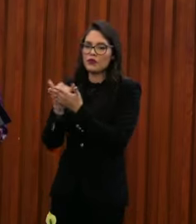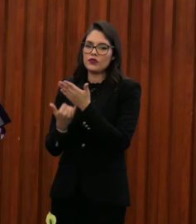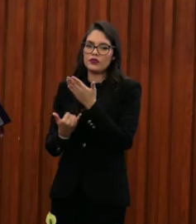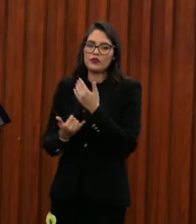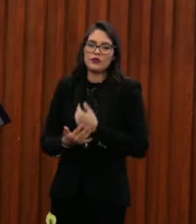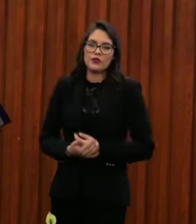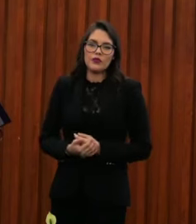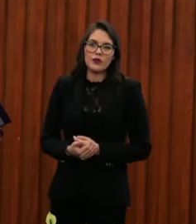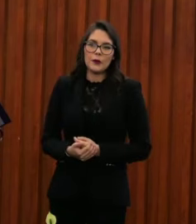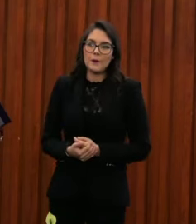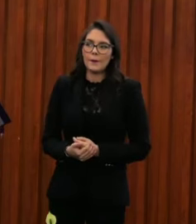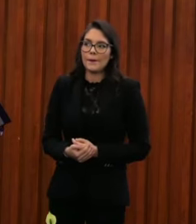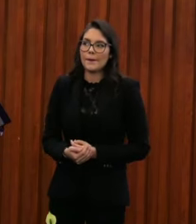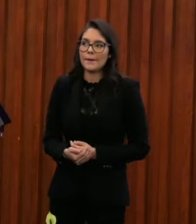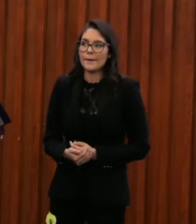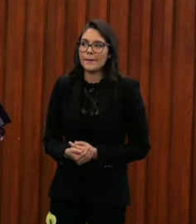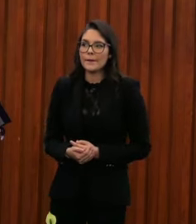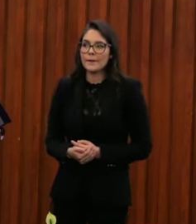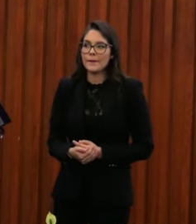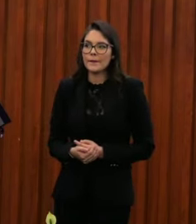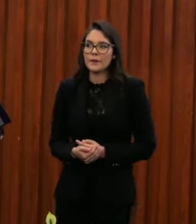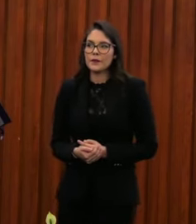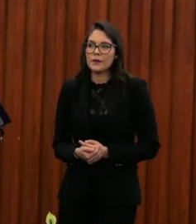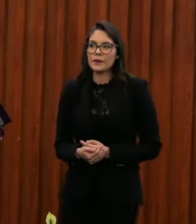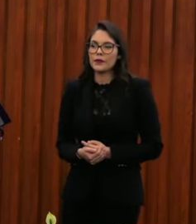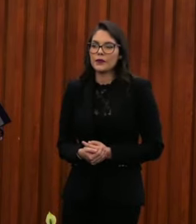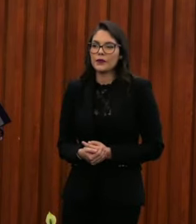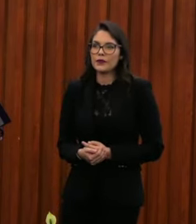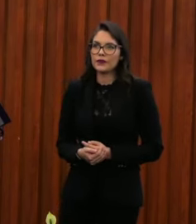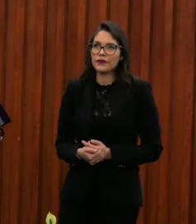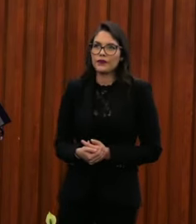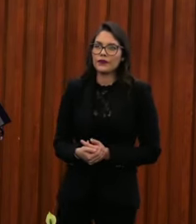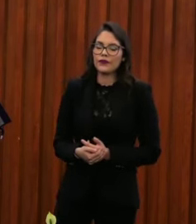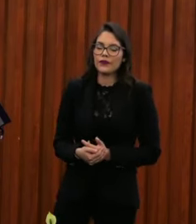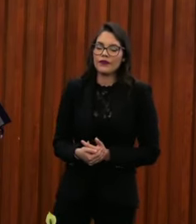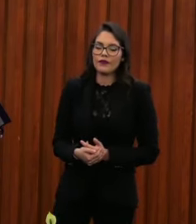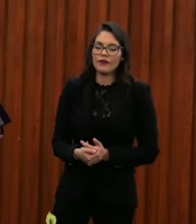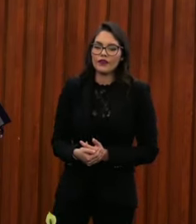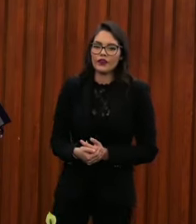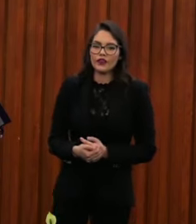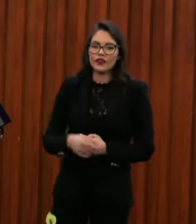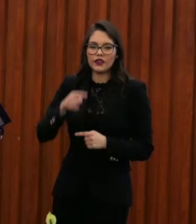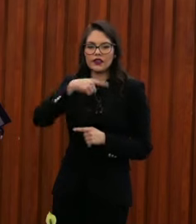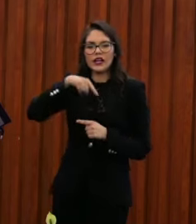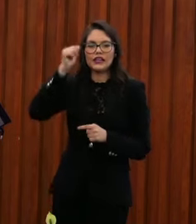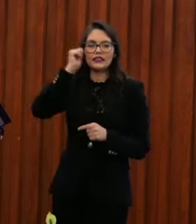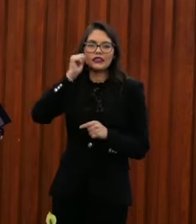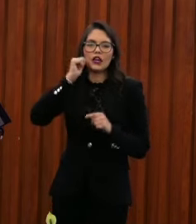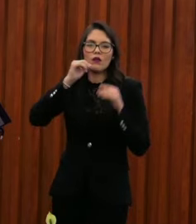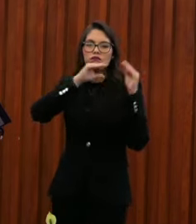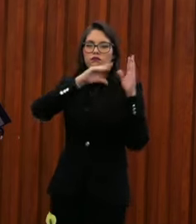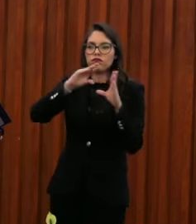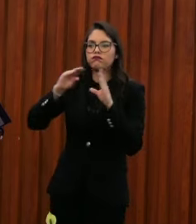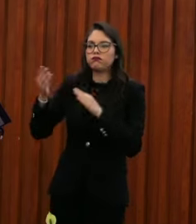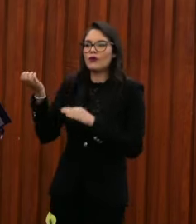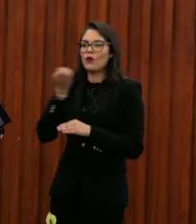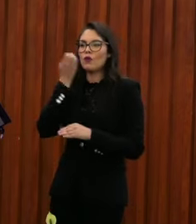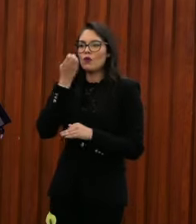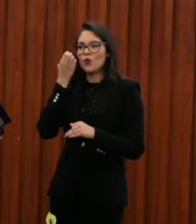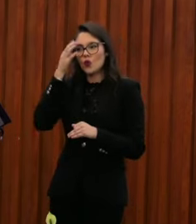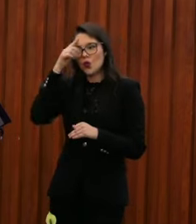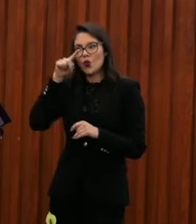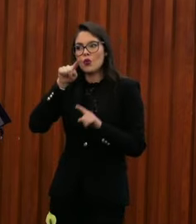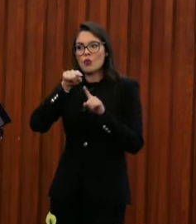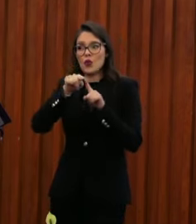contexto en el que se tergiversa la educación laica, con los embates contra lo que